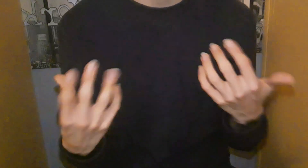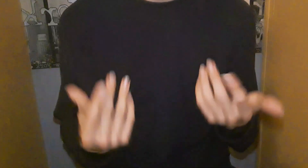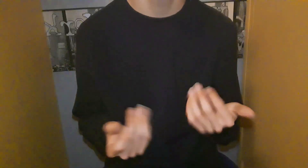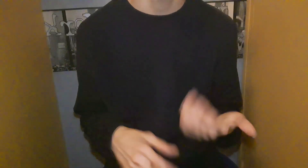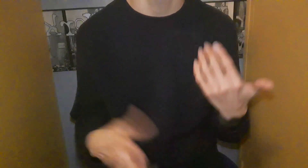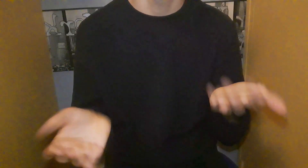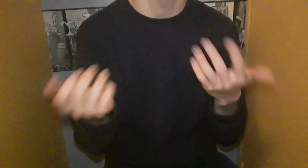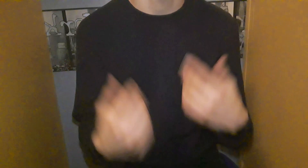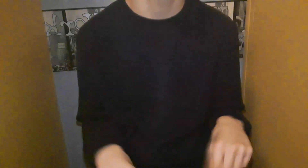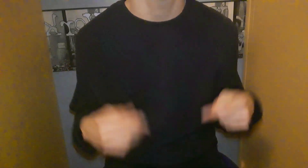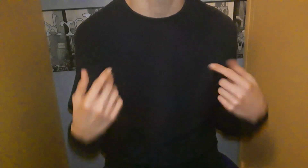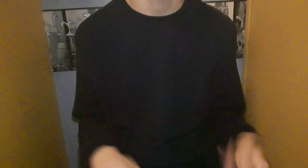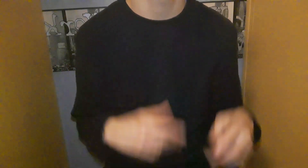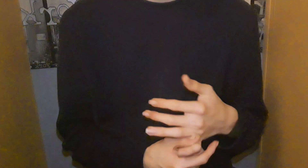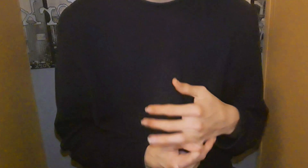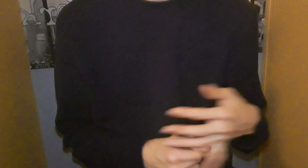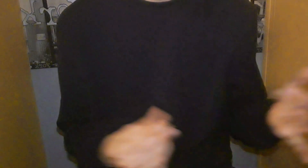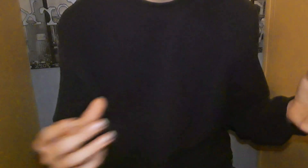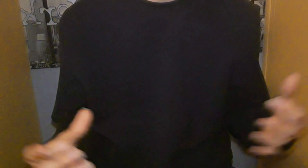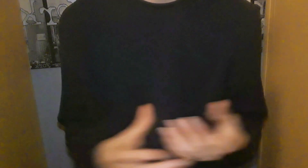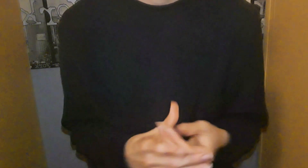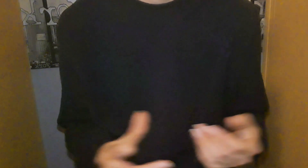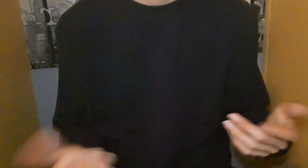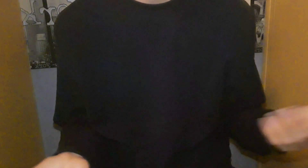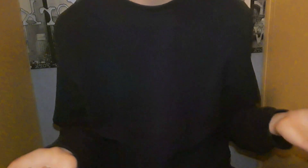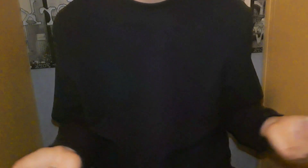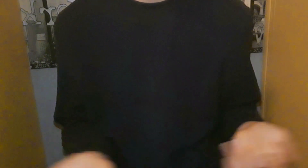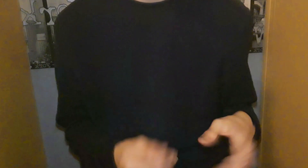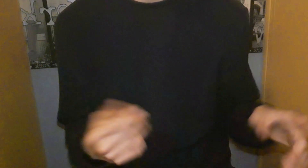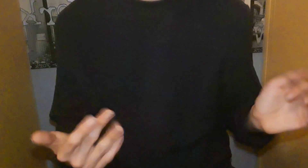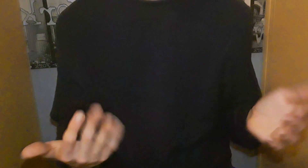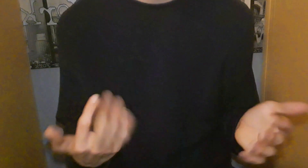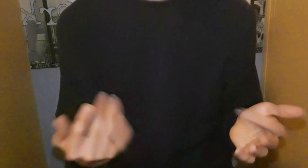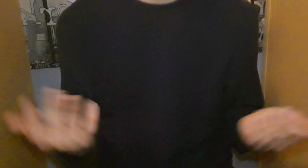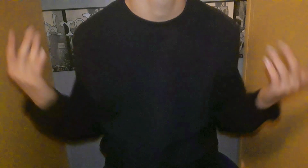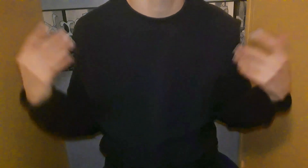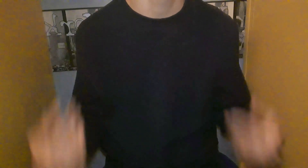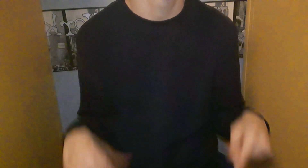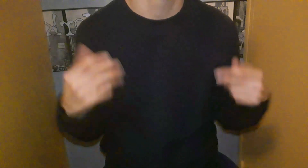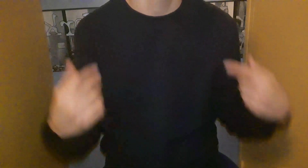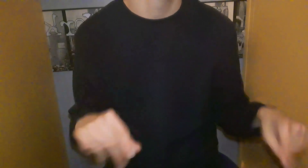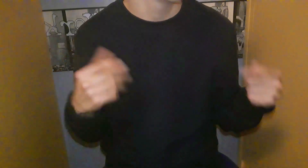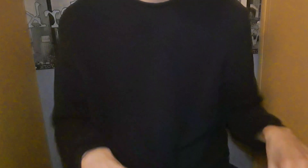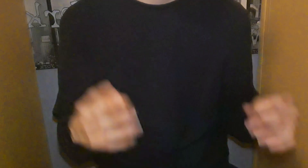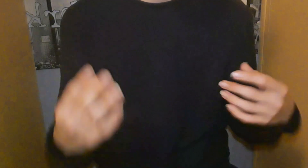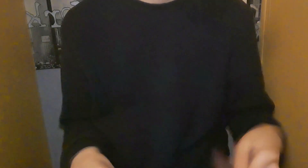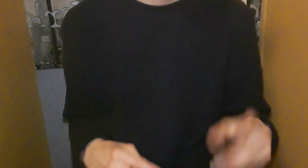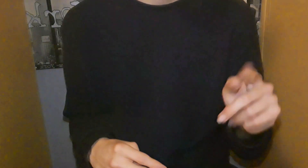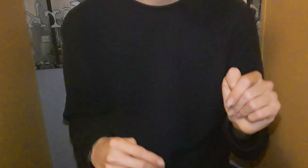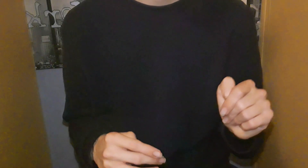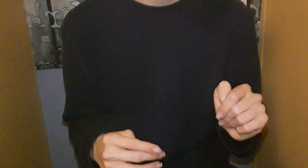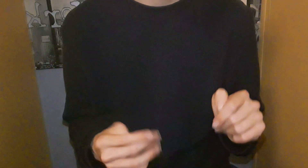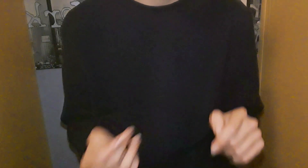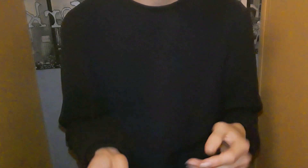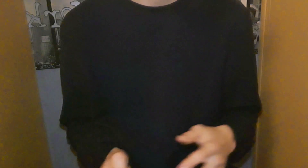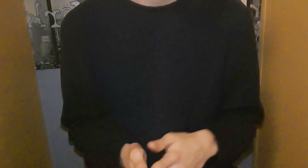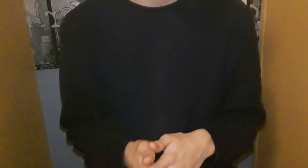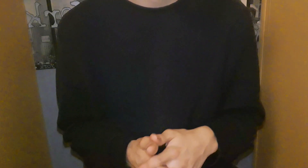plus mobiles Et j'en fais encore du coup maintenant Enfin, sans... si je ne les aime pas, évidemment, vous l'aurez pas vu Mais il y un truc